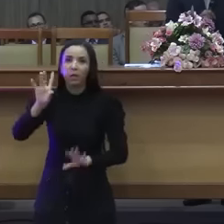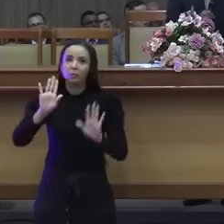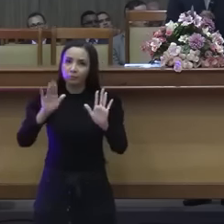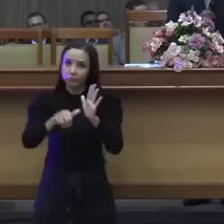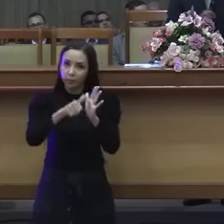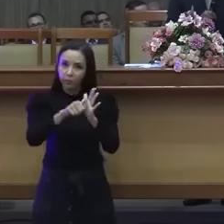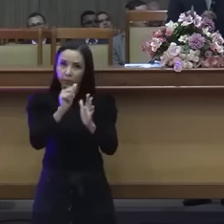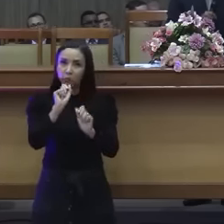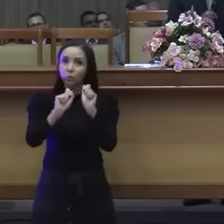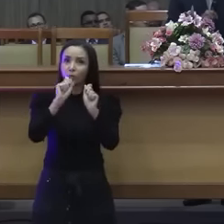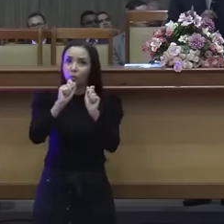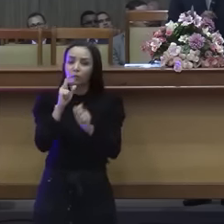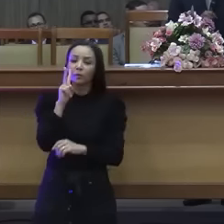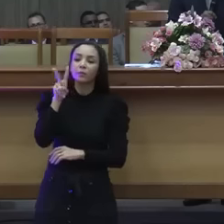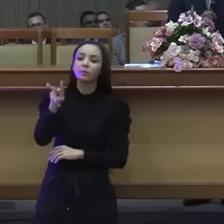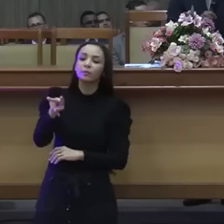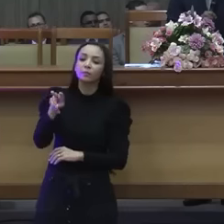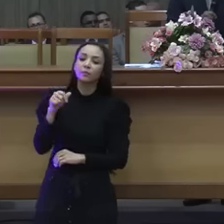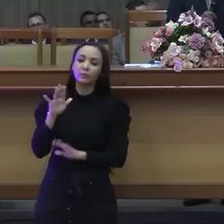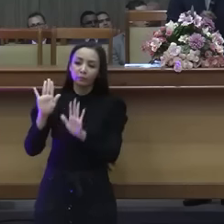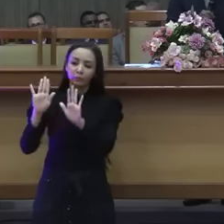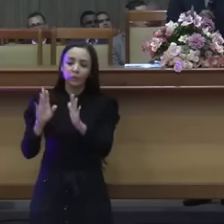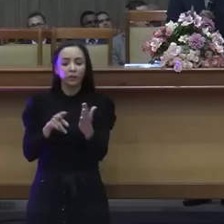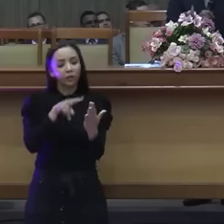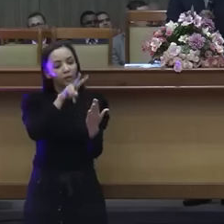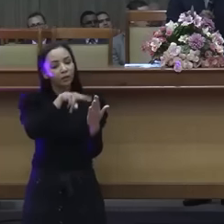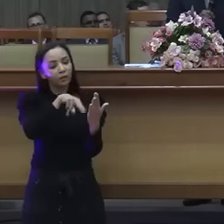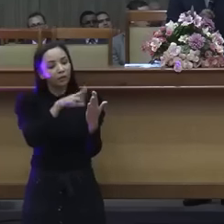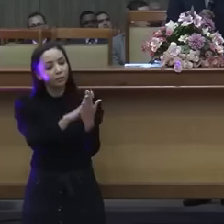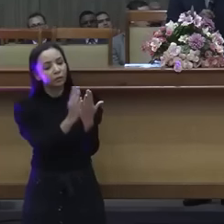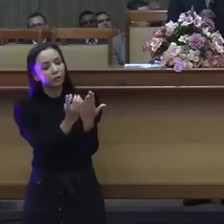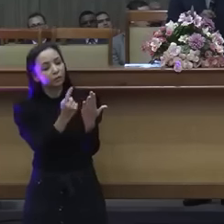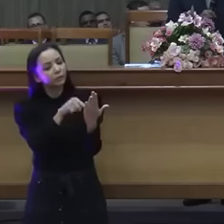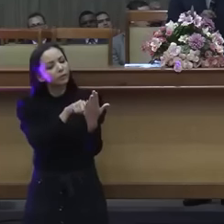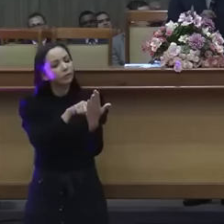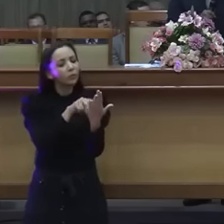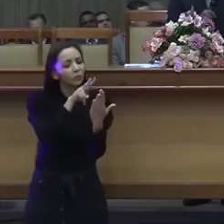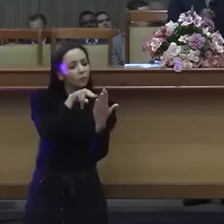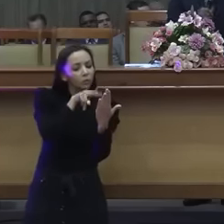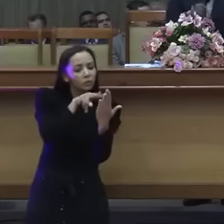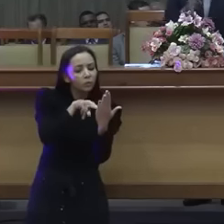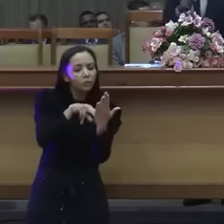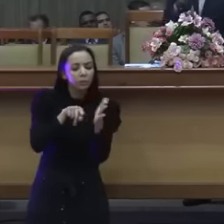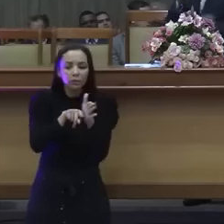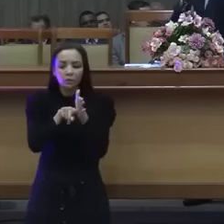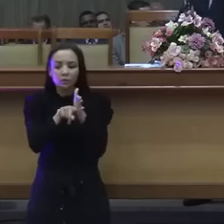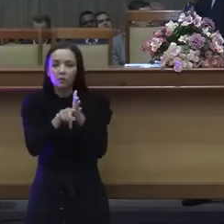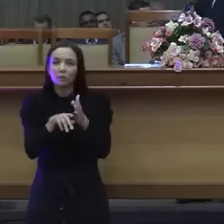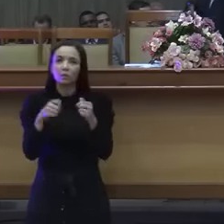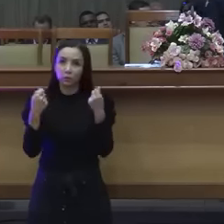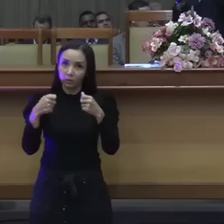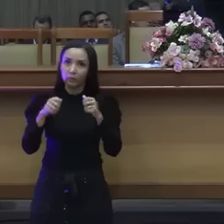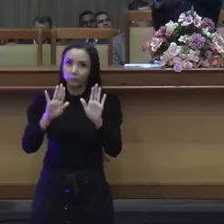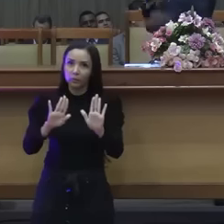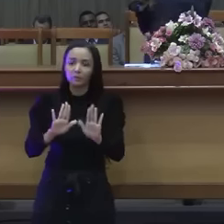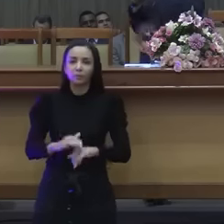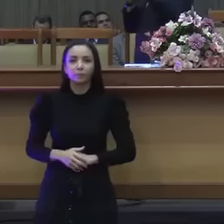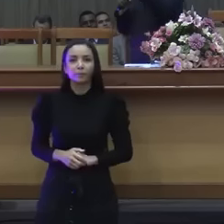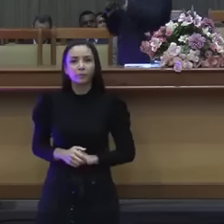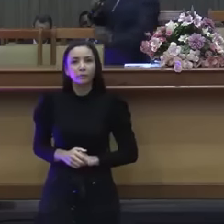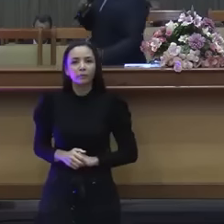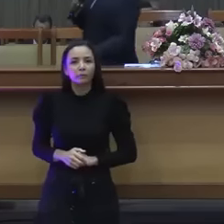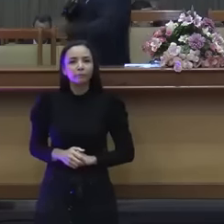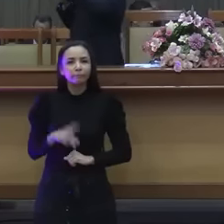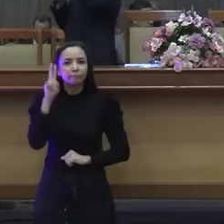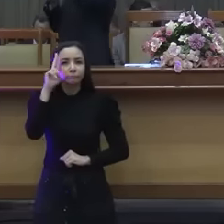lá, tu vê, rapaz, tem fundamento. Deixa eu ver na Bíblia. Deixa eu analisar na Bíblia. É porque tem irmão que diz, olha, se o Daniel Berg